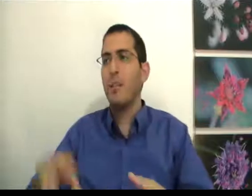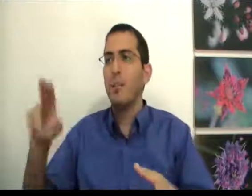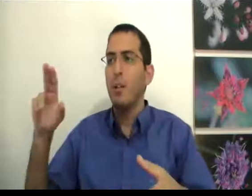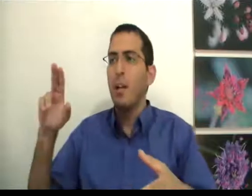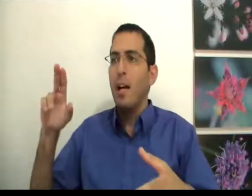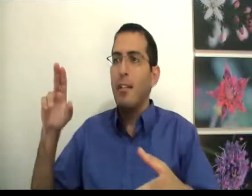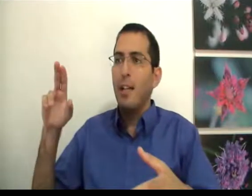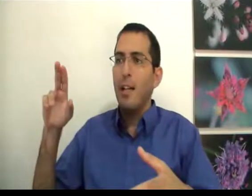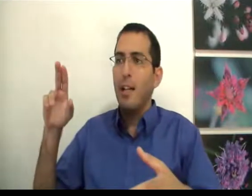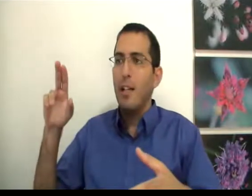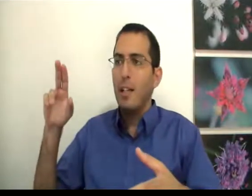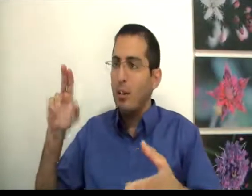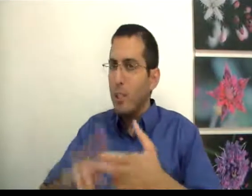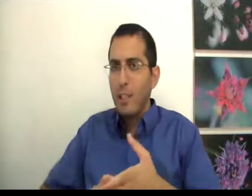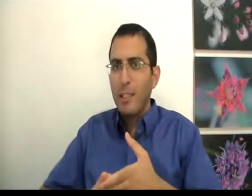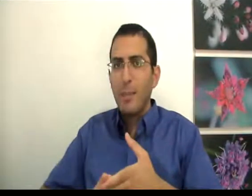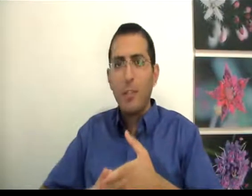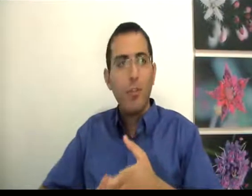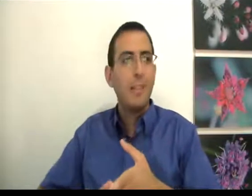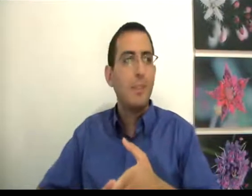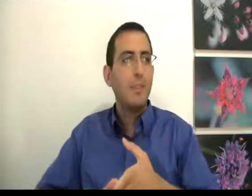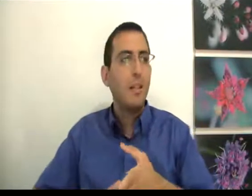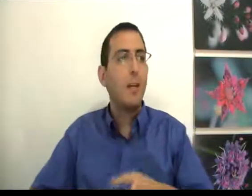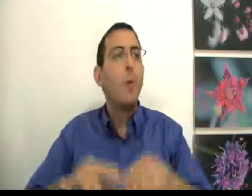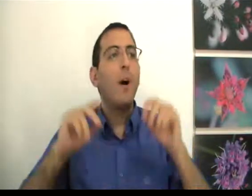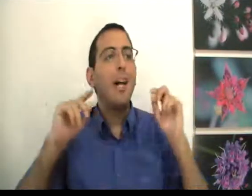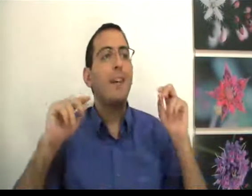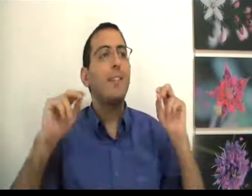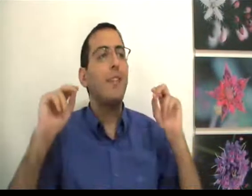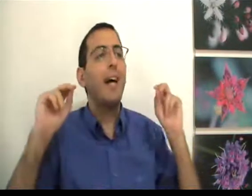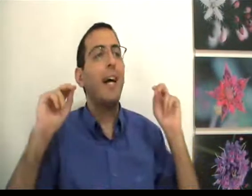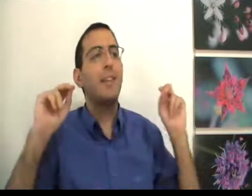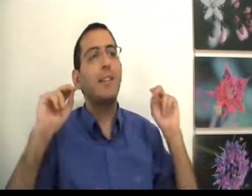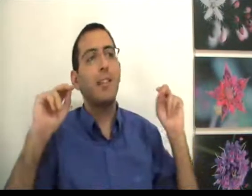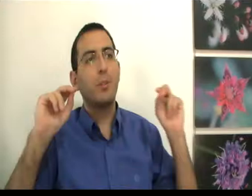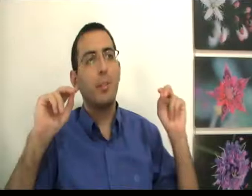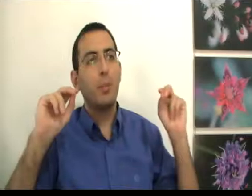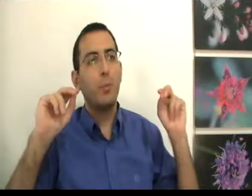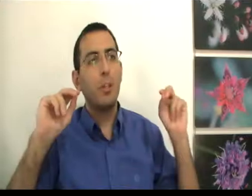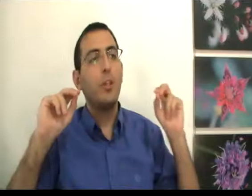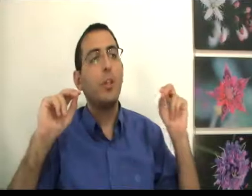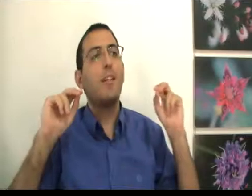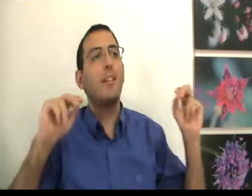גמור, יש לך את המטלות שלך זה בסדר גמור, דבר אחד לך צריך לעשות כדי להיות מאושר, להיות אמיתי.